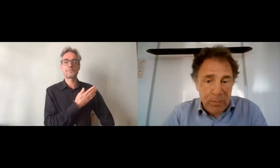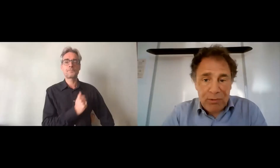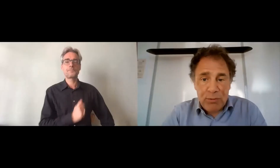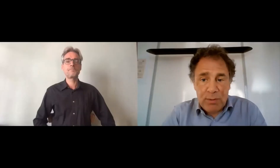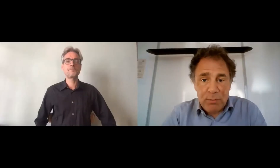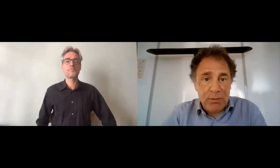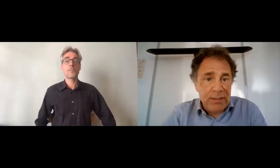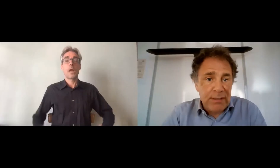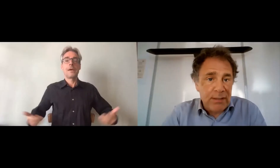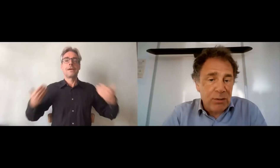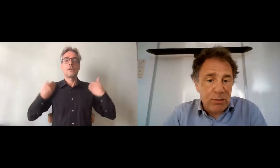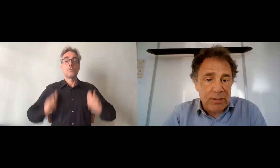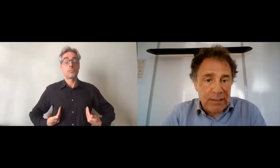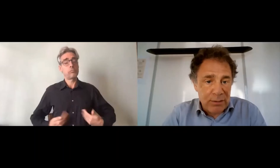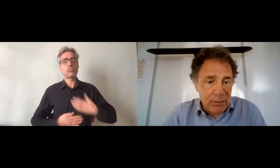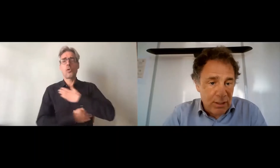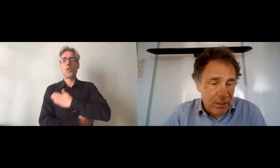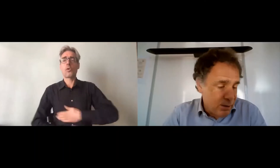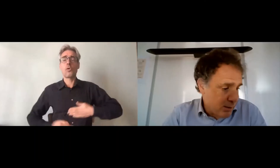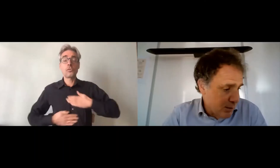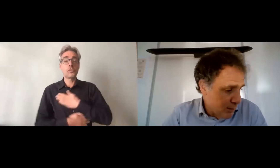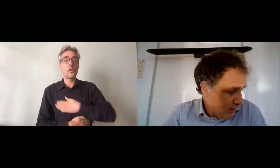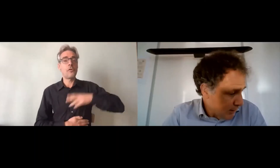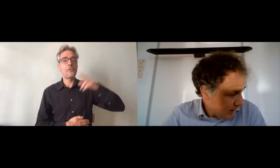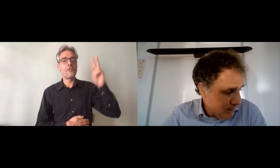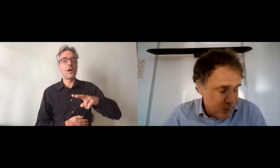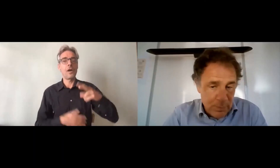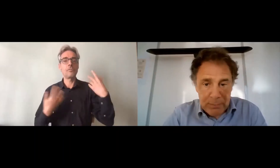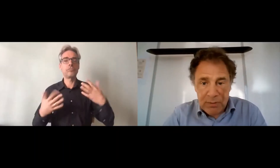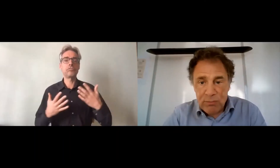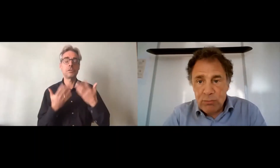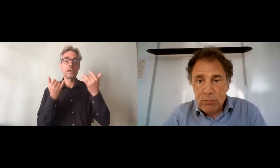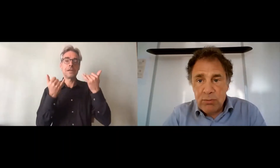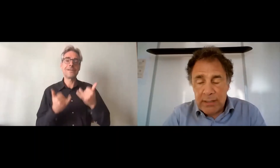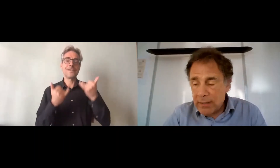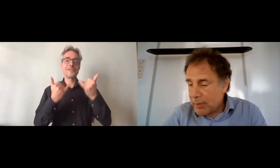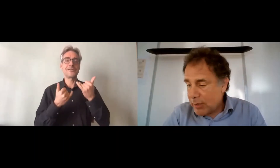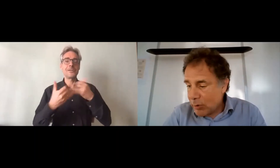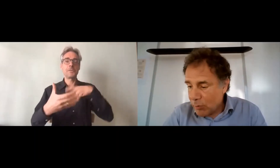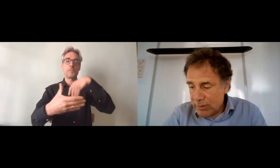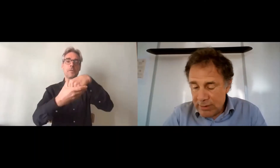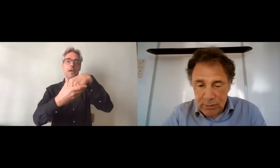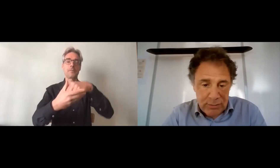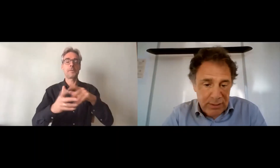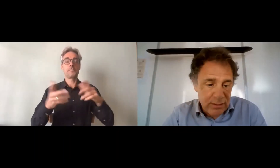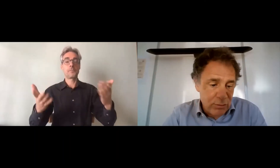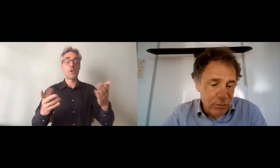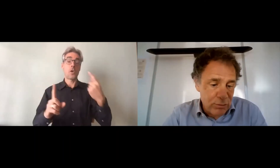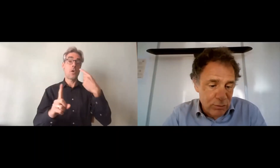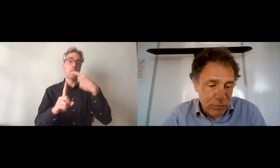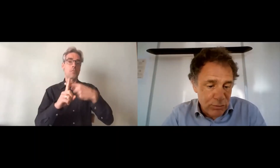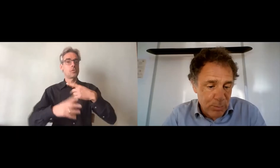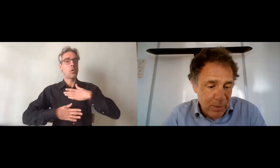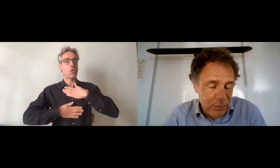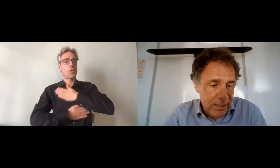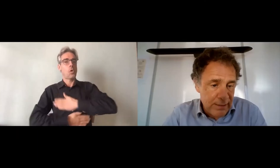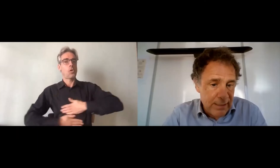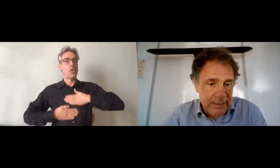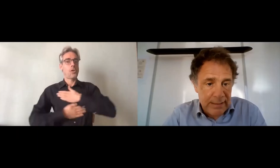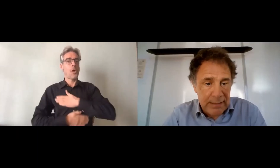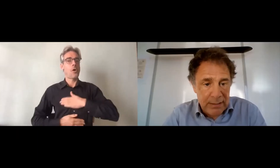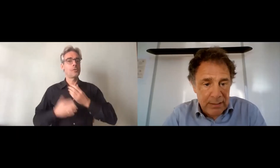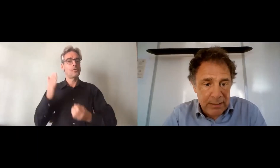Je suis moi aussi très heureux d'être parmi vous et aussi très heureux de ce